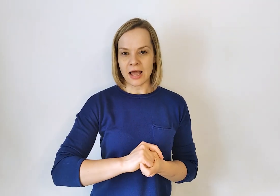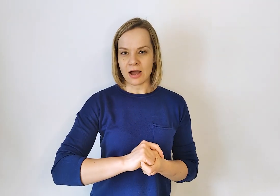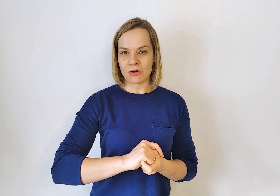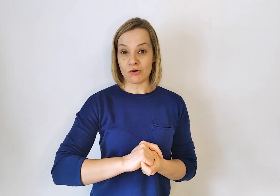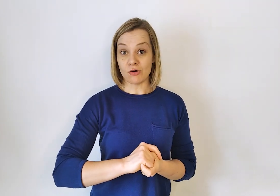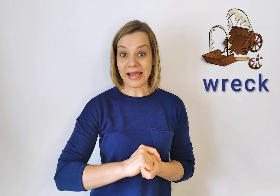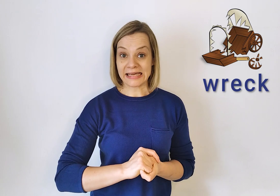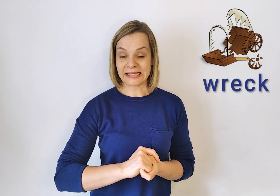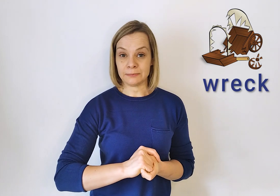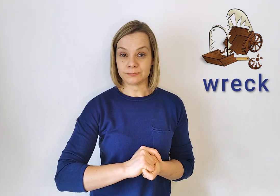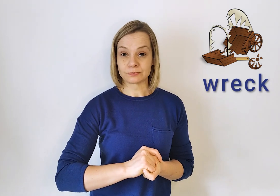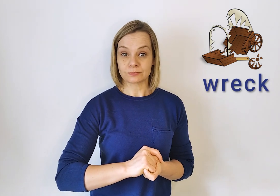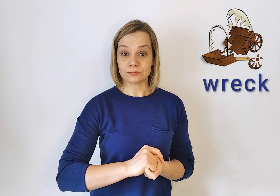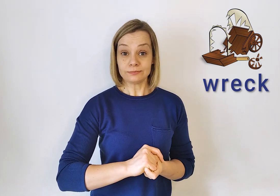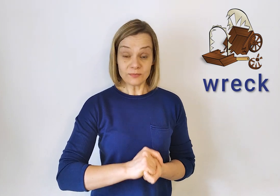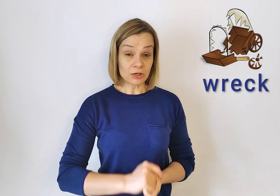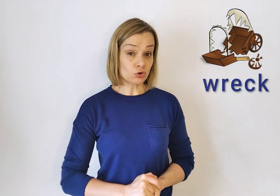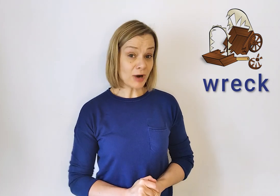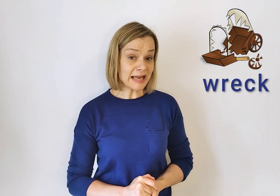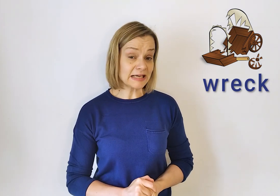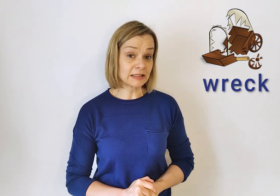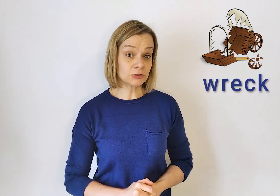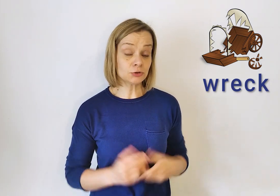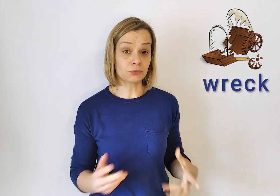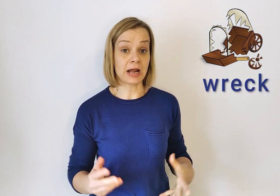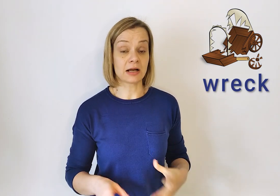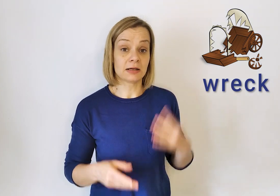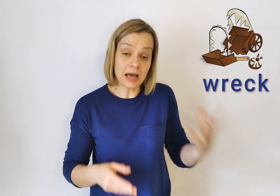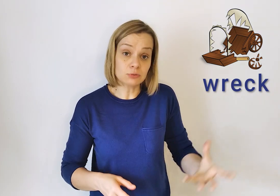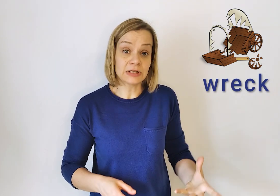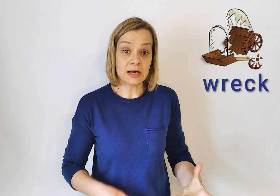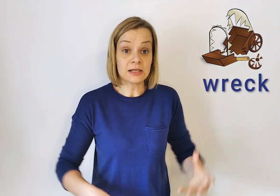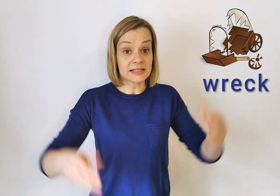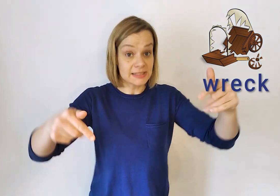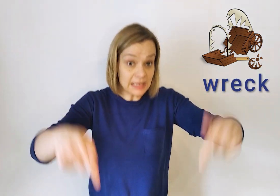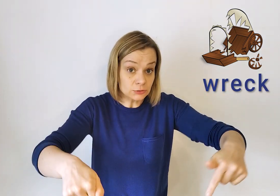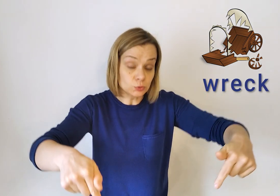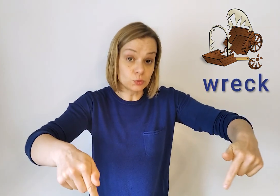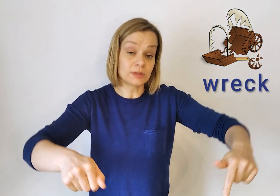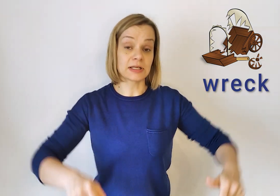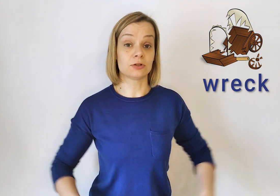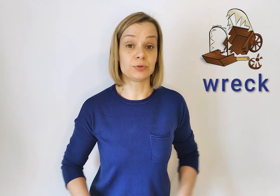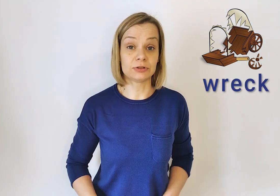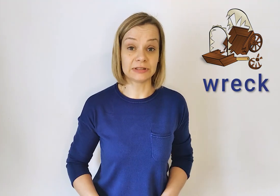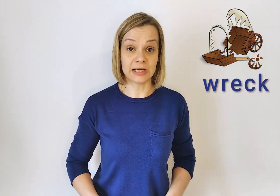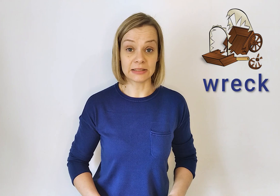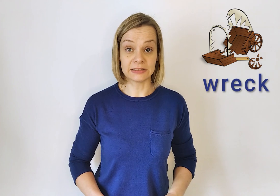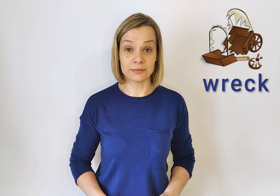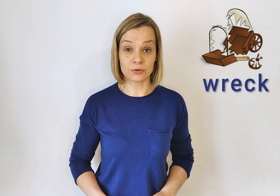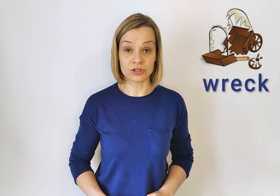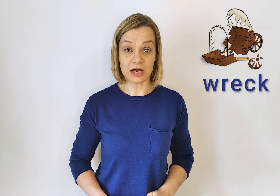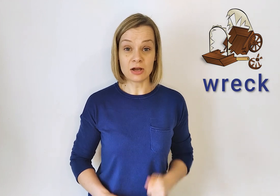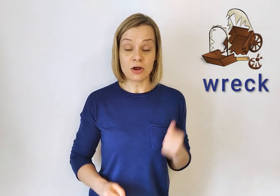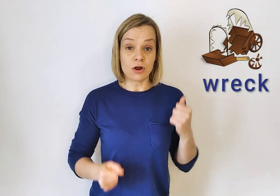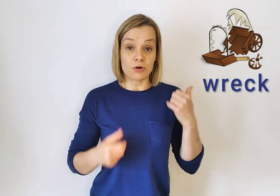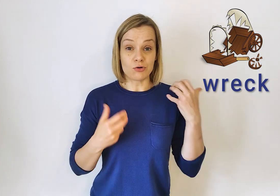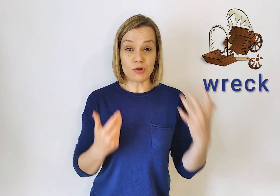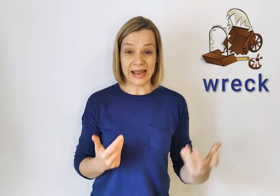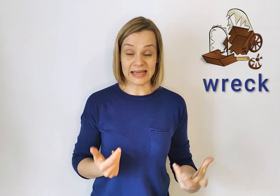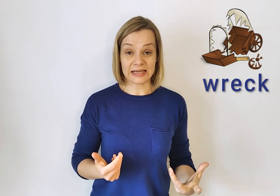Wreck. Wreck. To wrak. Auta, statku zatopiony na dnie morza. Wreck.